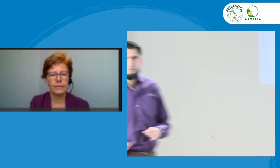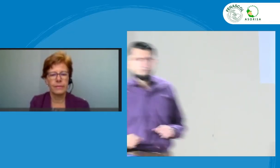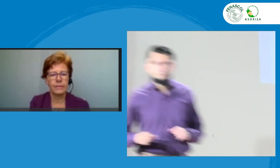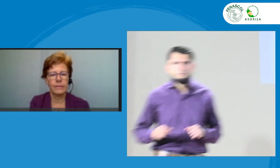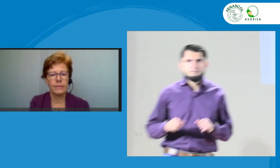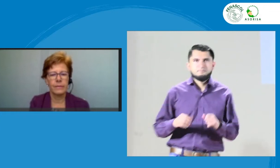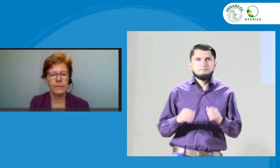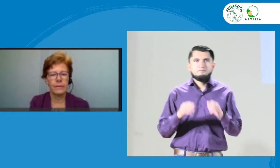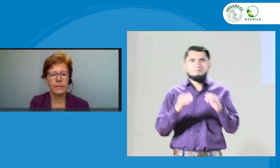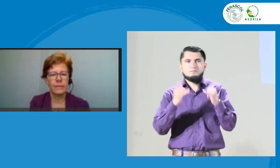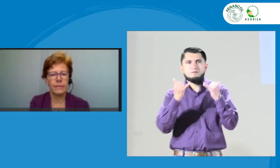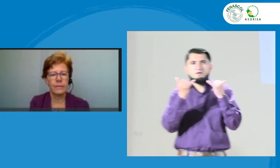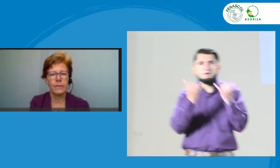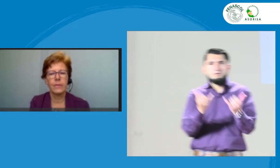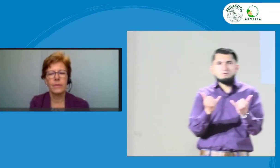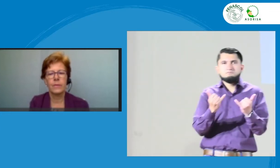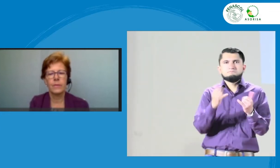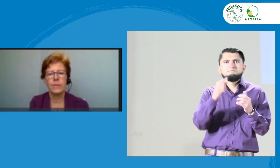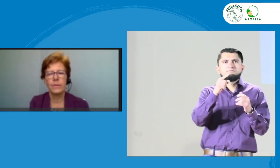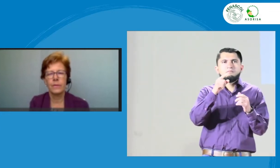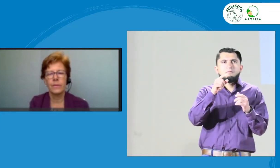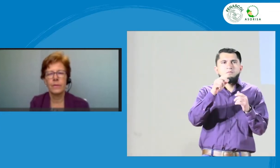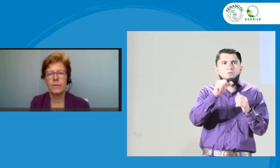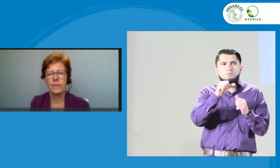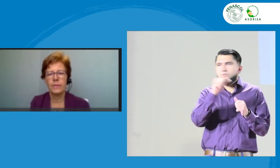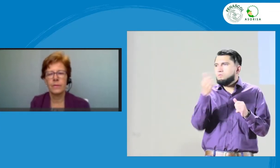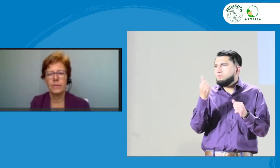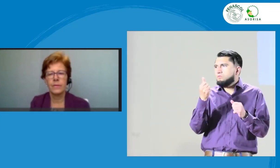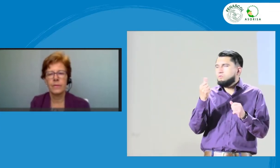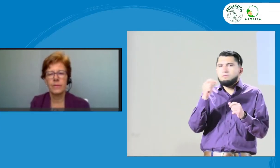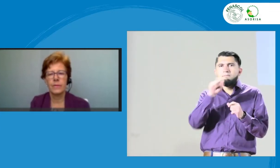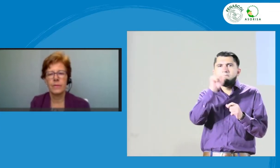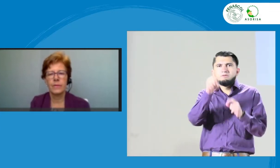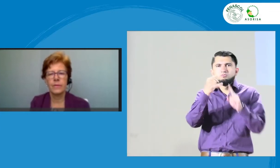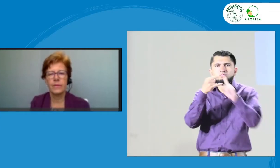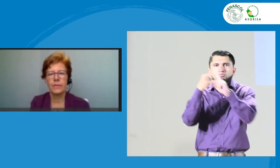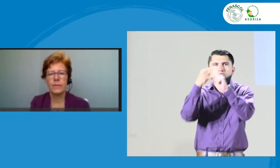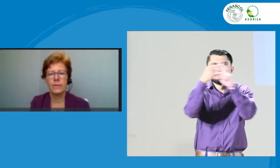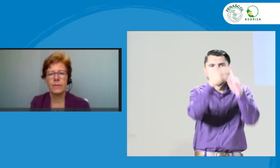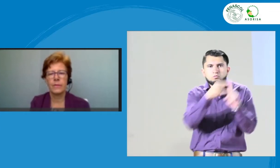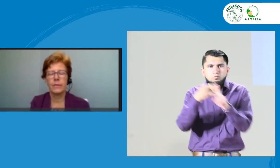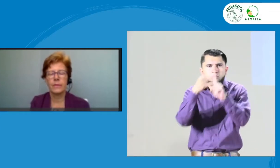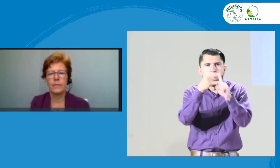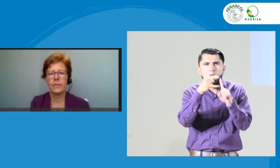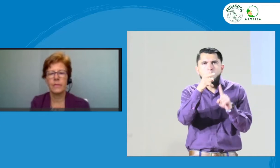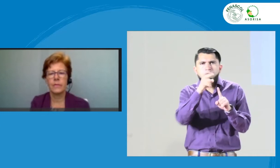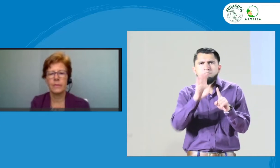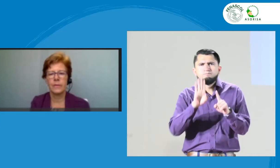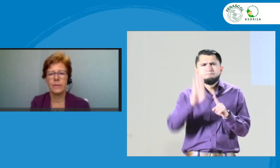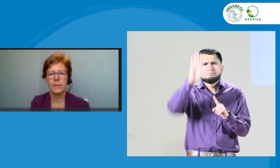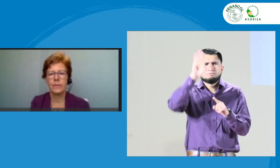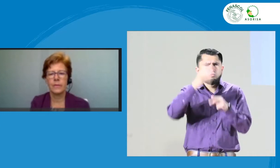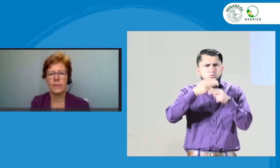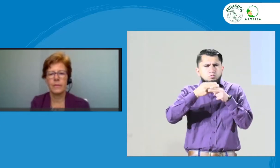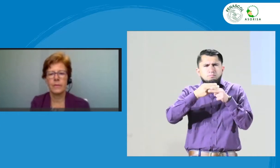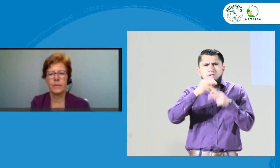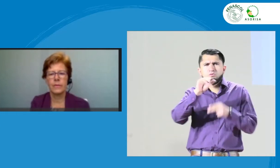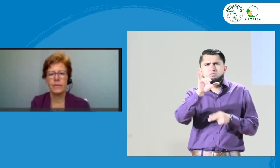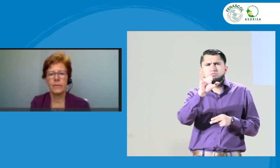Muy bien. Ahora, vamos entonces con otra pregunta. En esta ocasión la tenemos a través